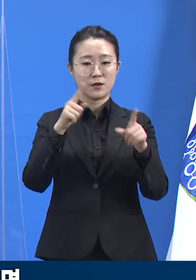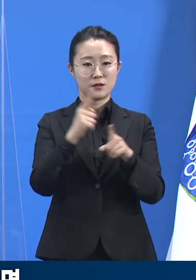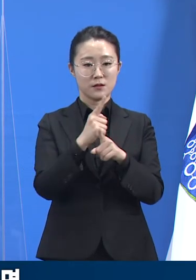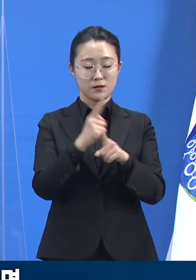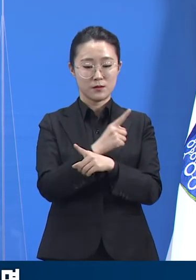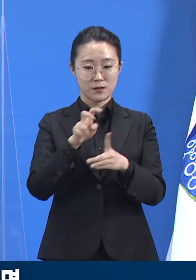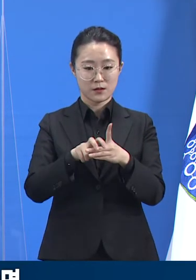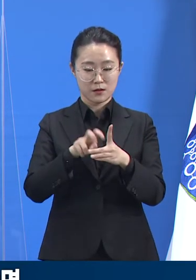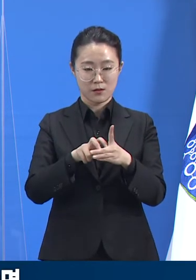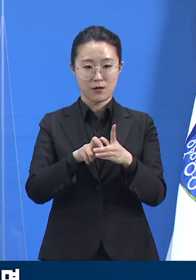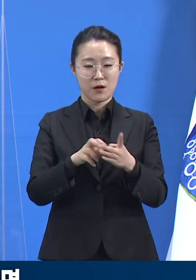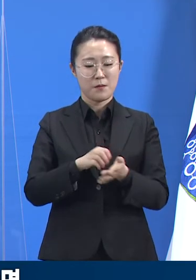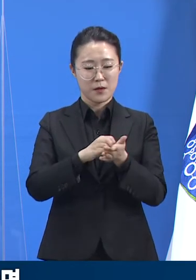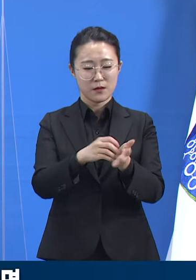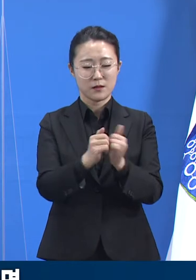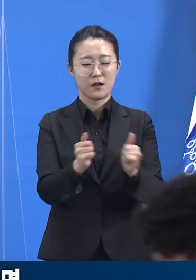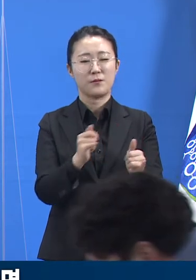있습니다.